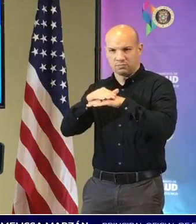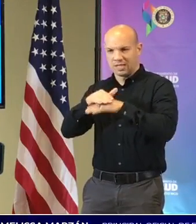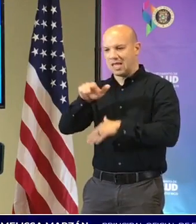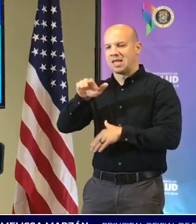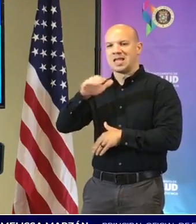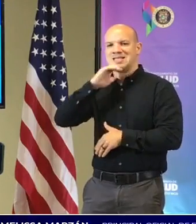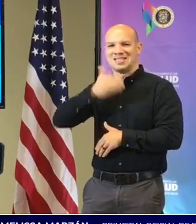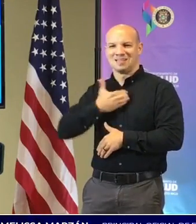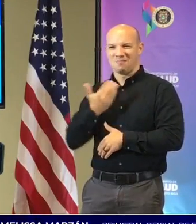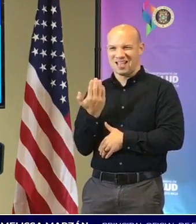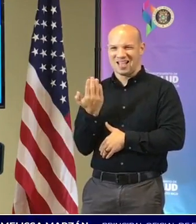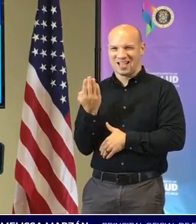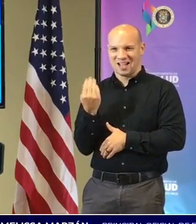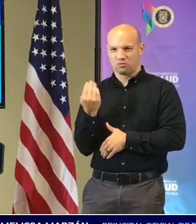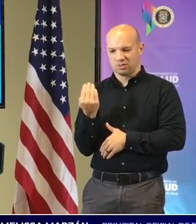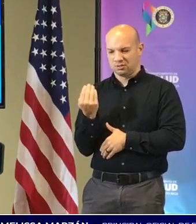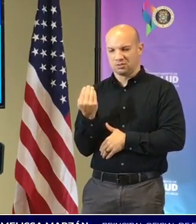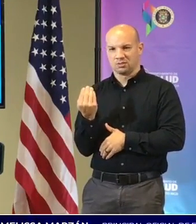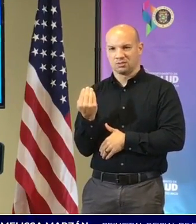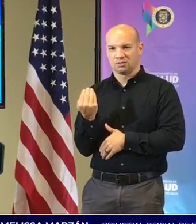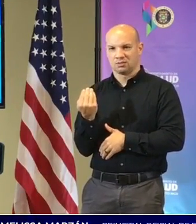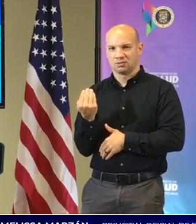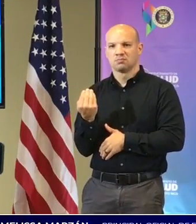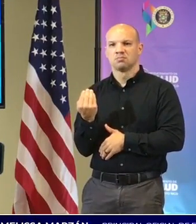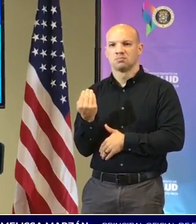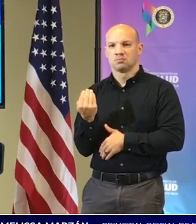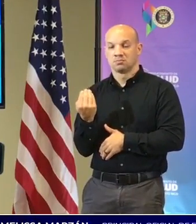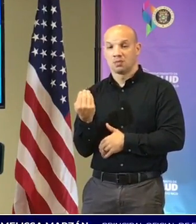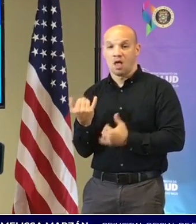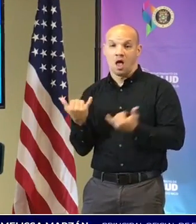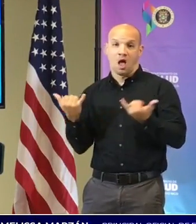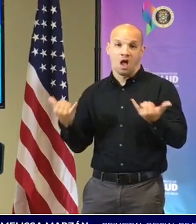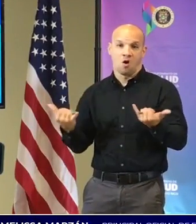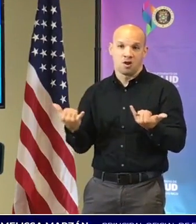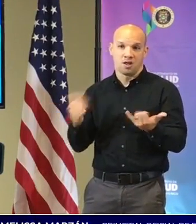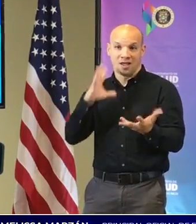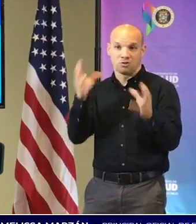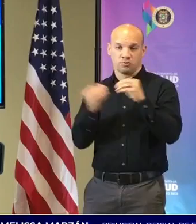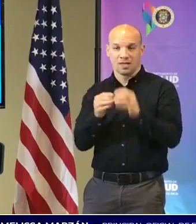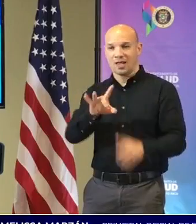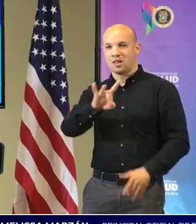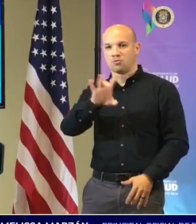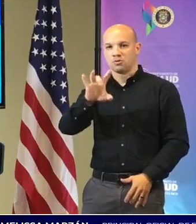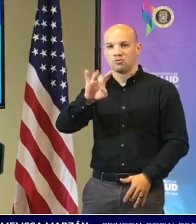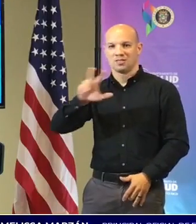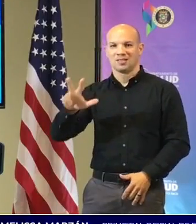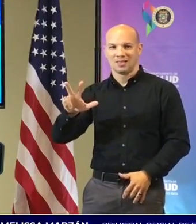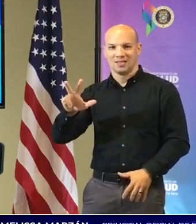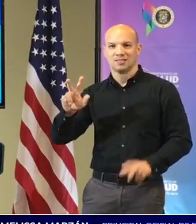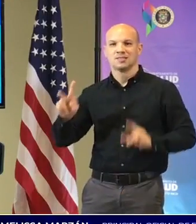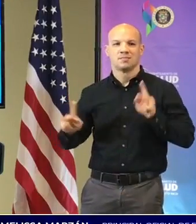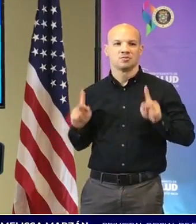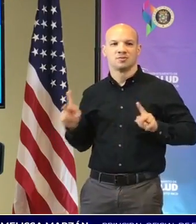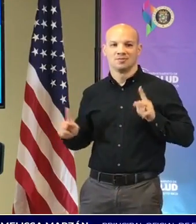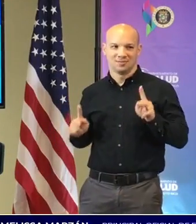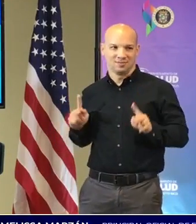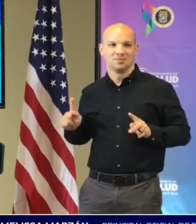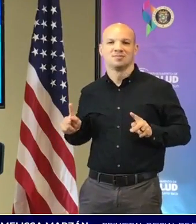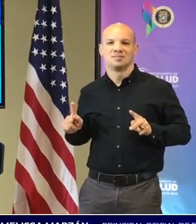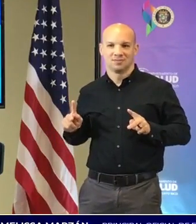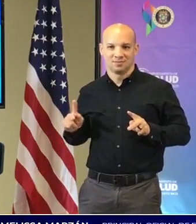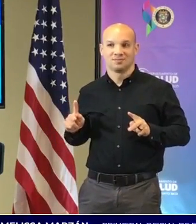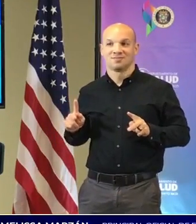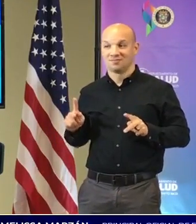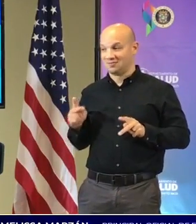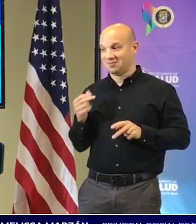hasta el momento tenemos 883 casos para el día